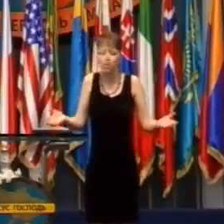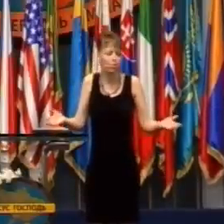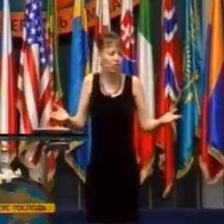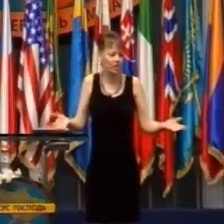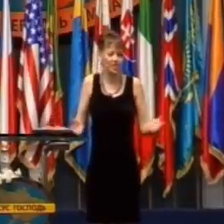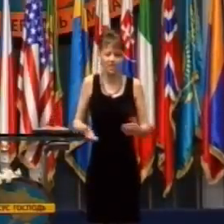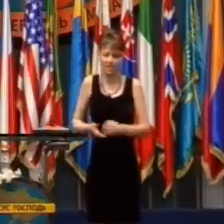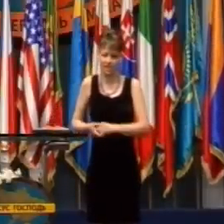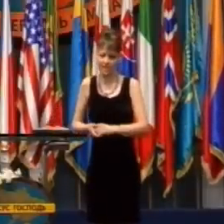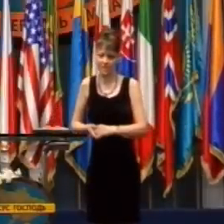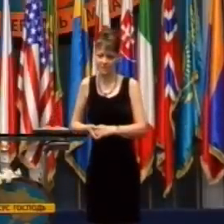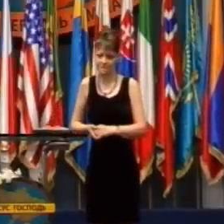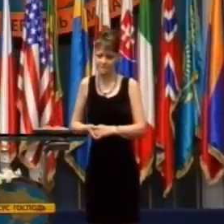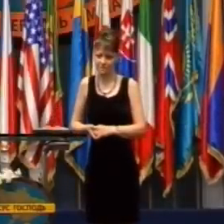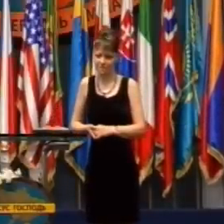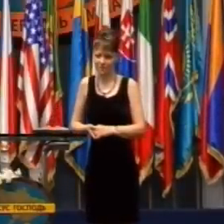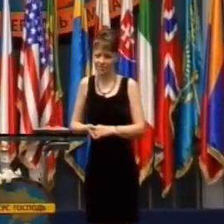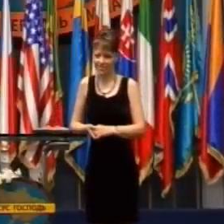Boh toto robí.